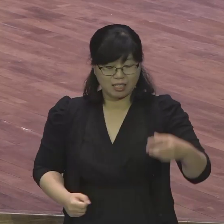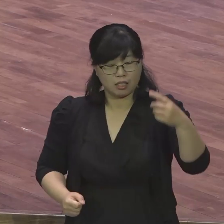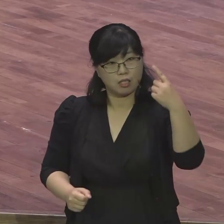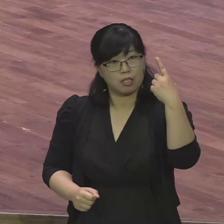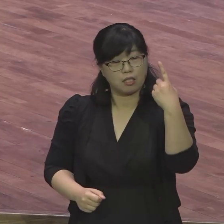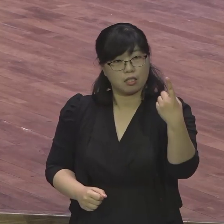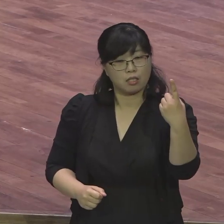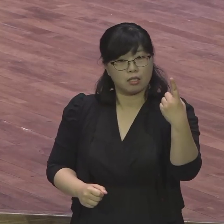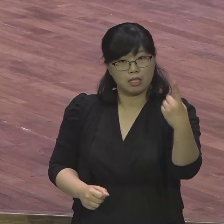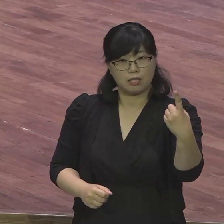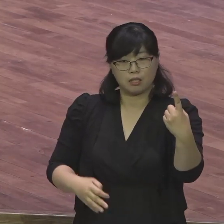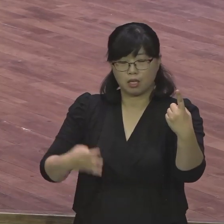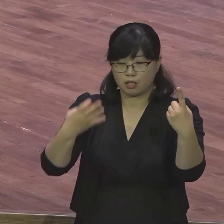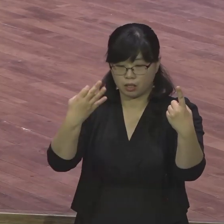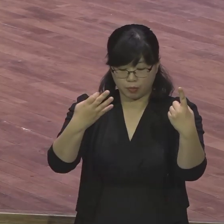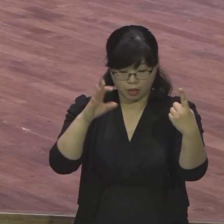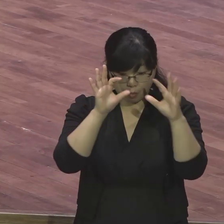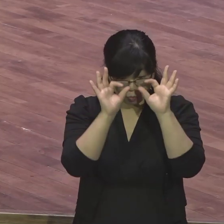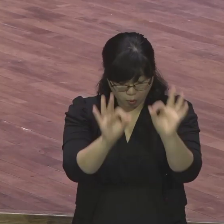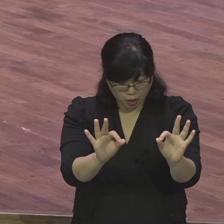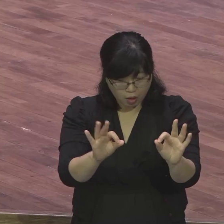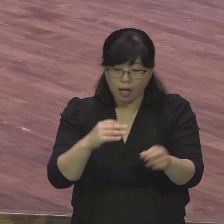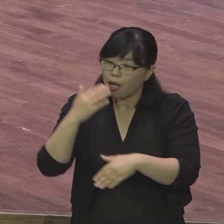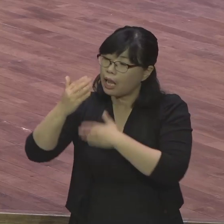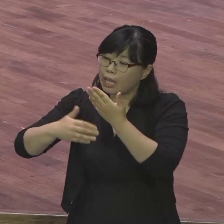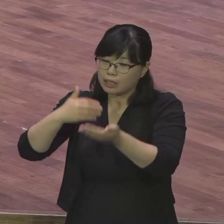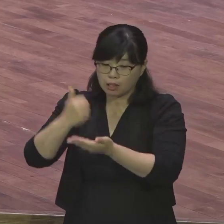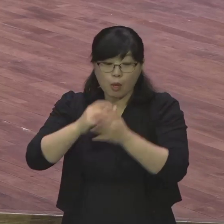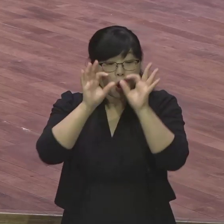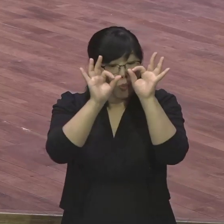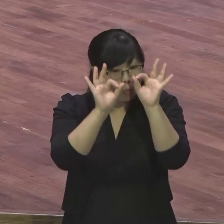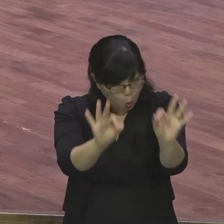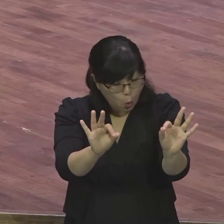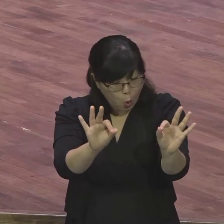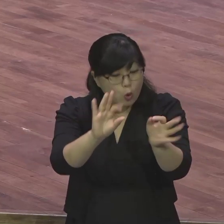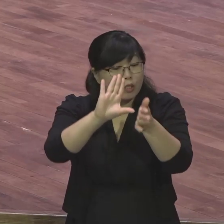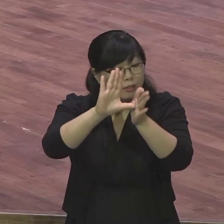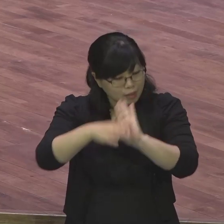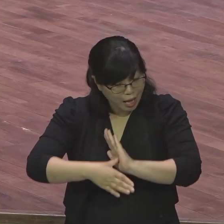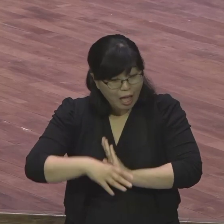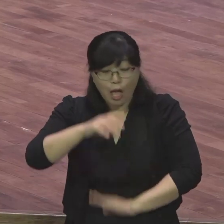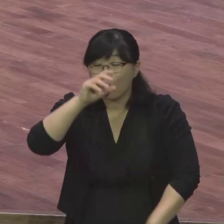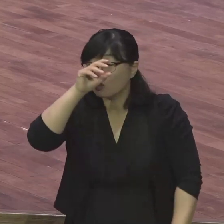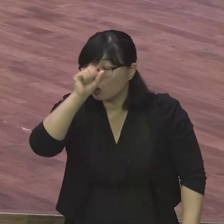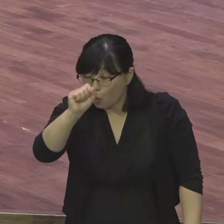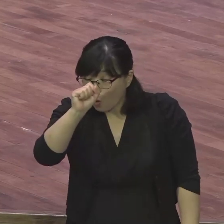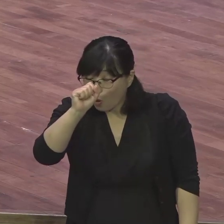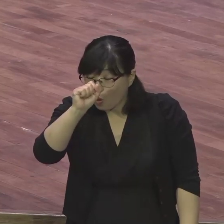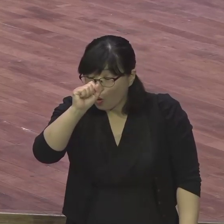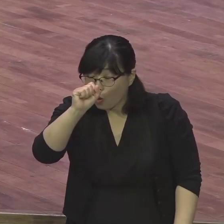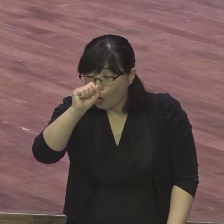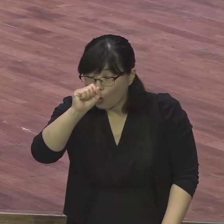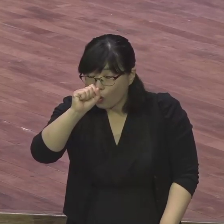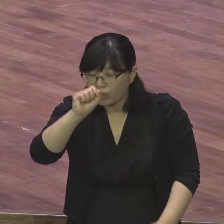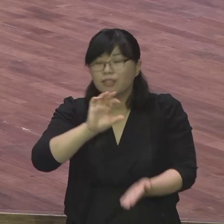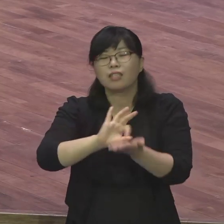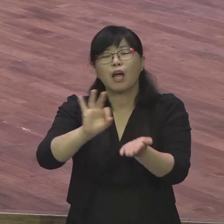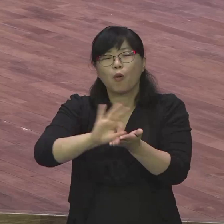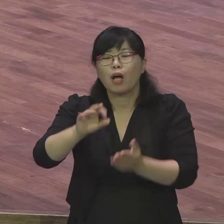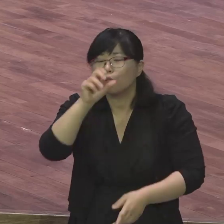하나님이 보시기에 좋았더라 쉽게 설명하면 하나님의 계획대로 되었다 그런 뜻이에요 하나님이